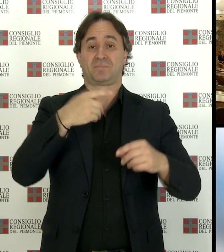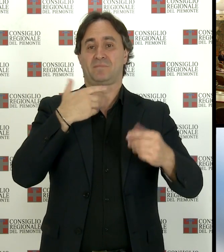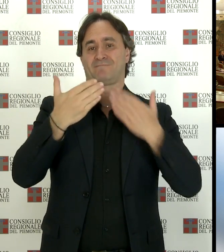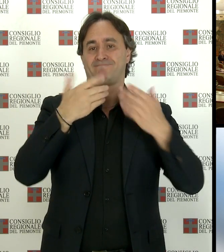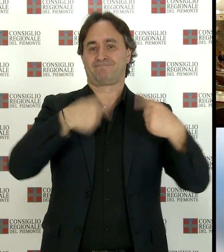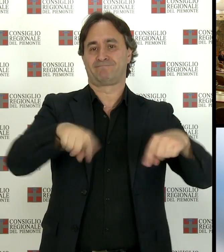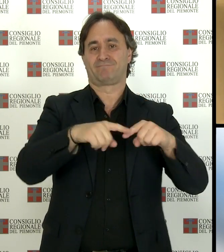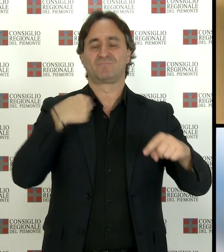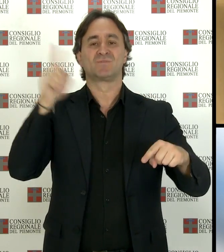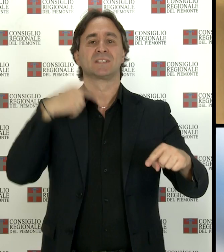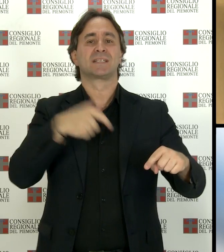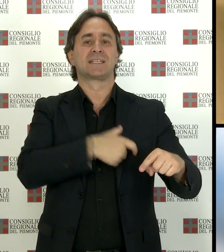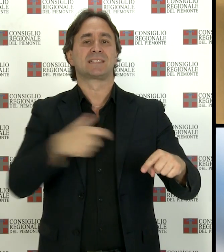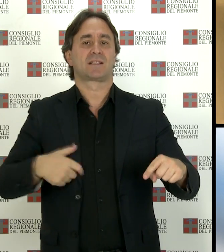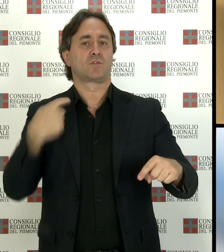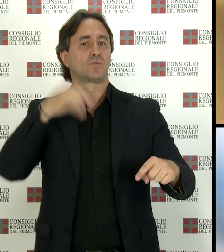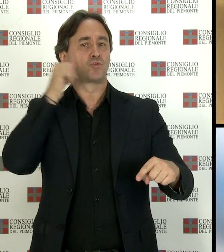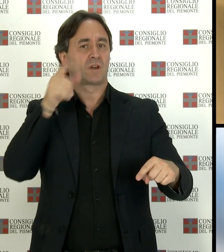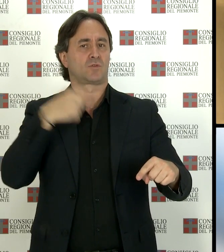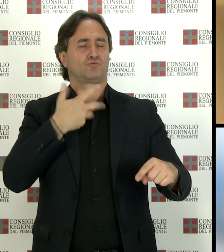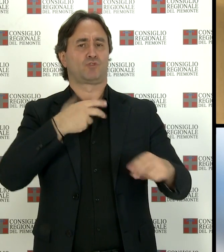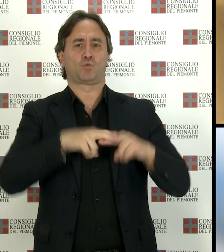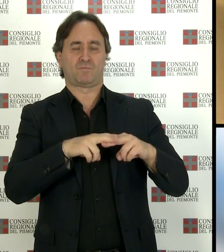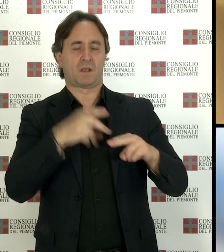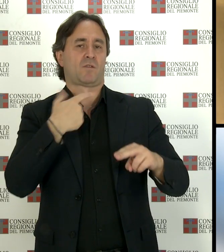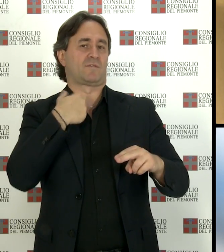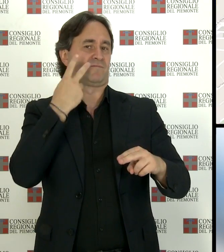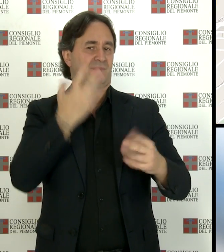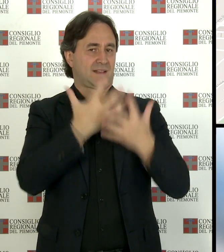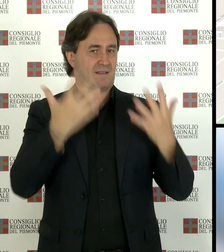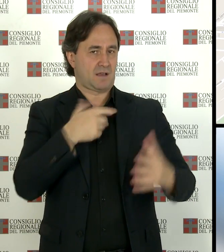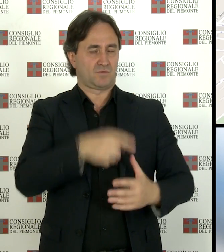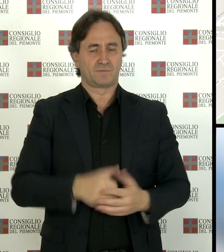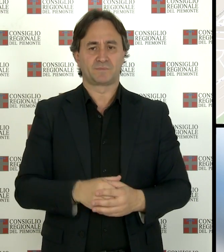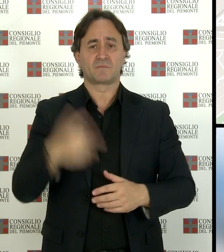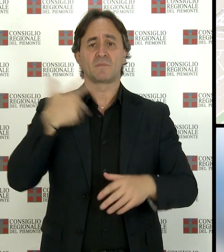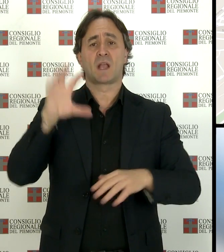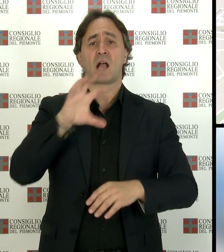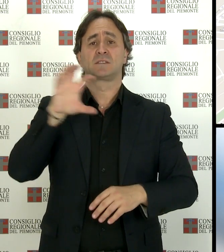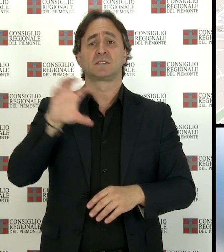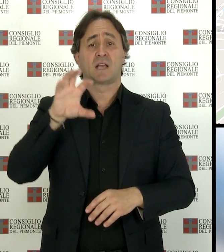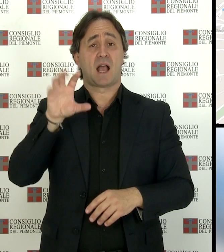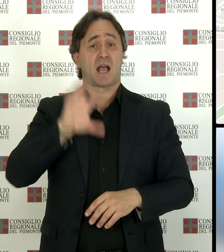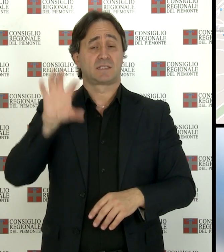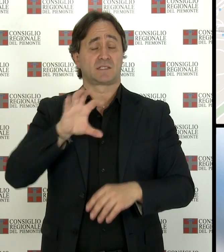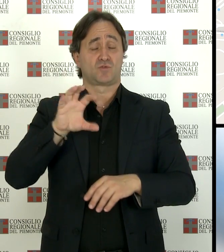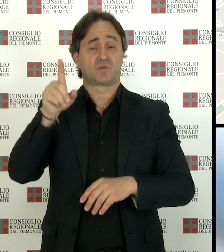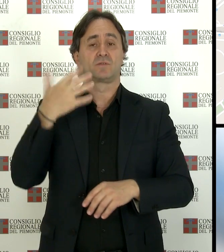sindaca di torino il progetto esecutivo ha proseguito l'assessore è già completato all 80 per cento e dovrà essere concluso entro